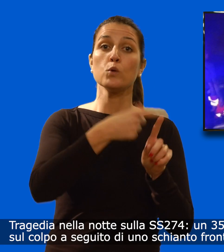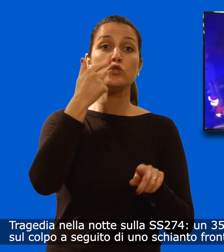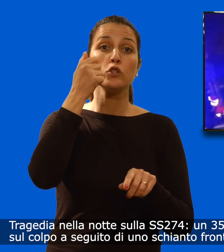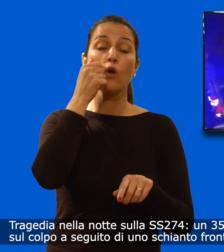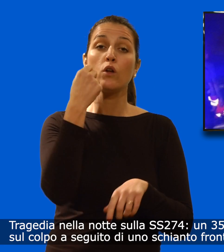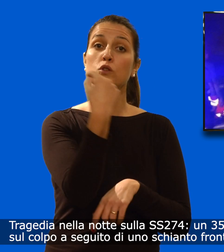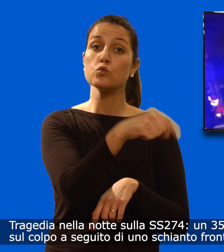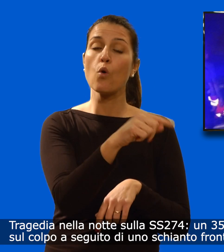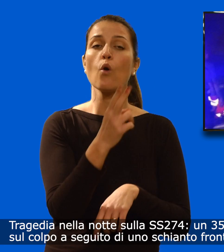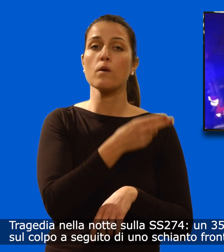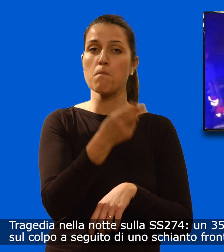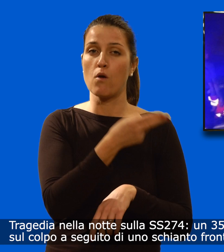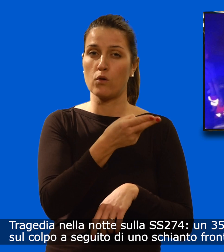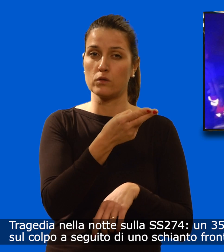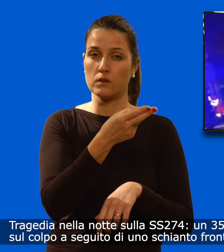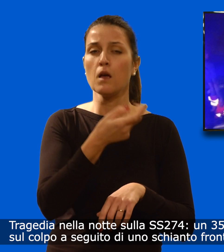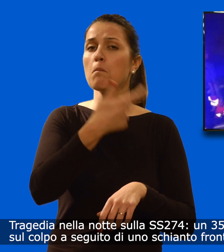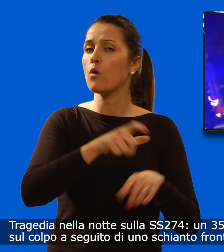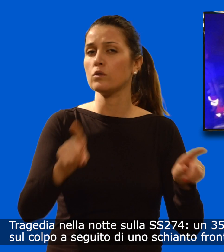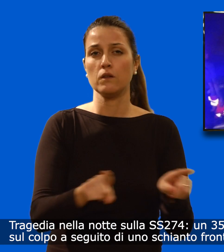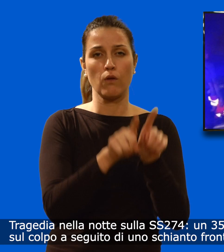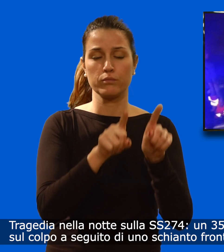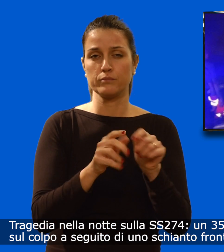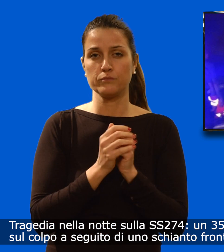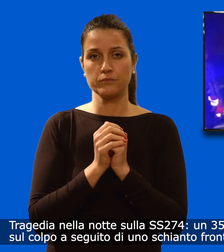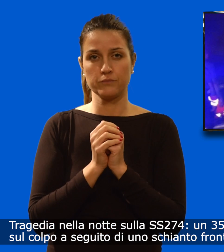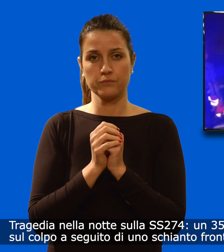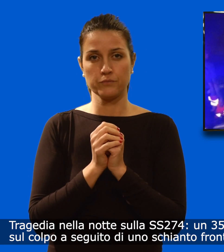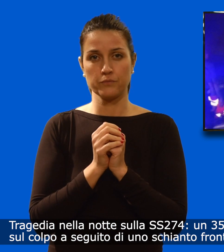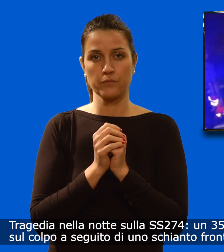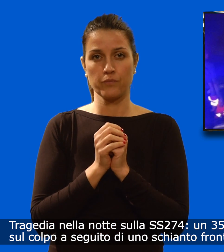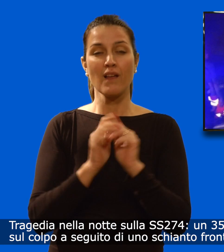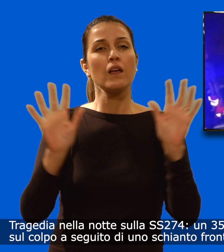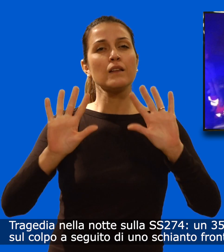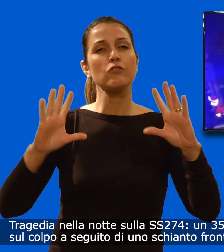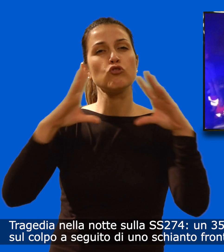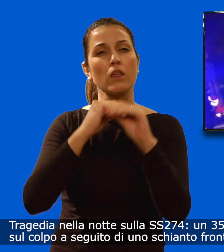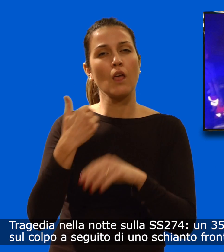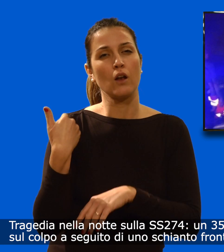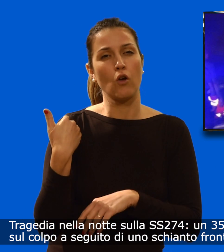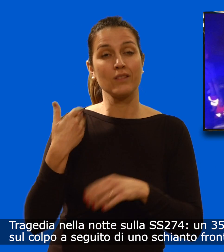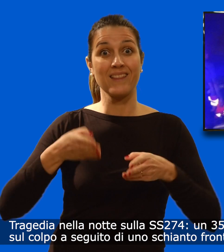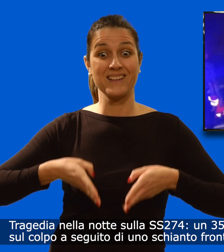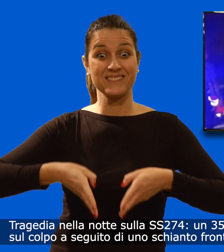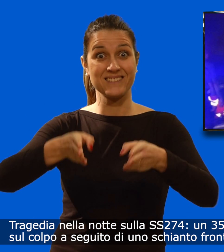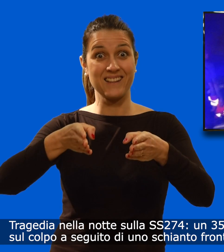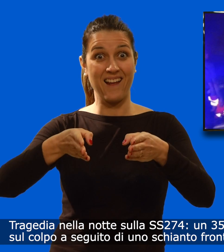Tragedia nella notte sulla strada statale 274 Un 35enne di Nardò